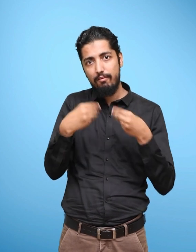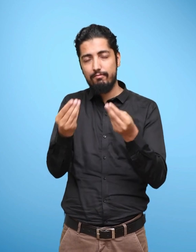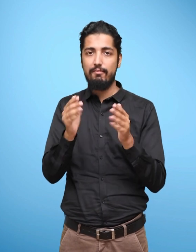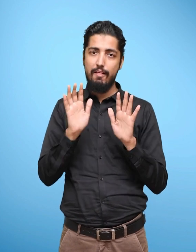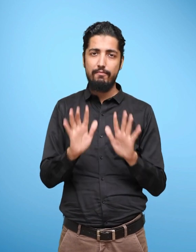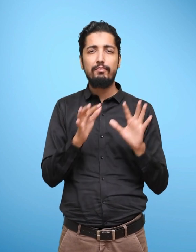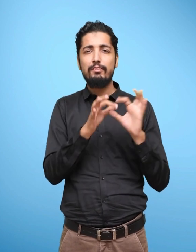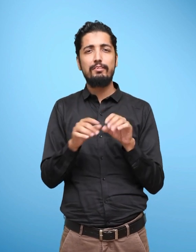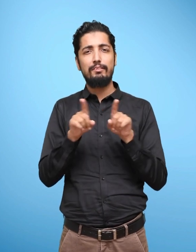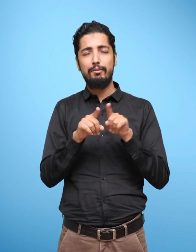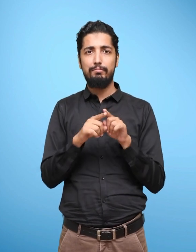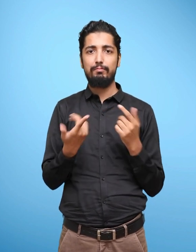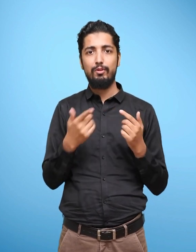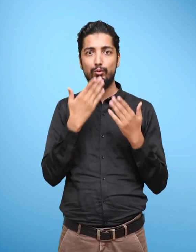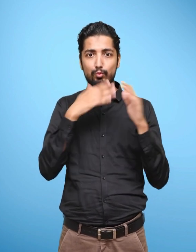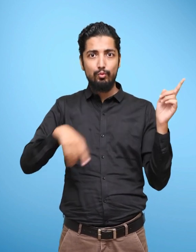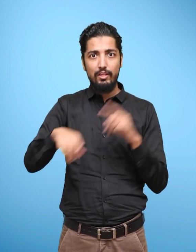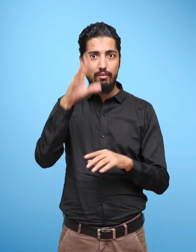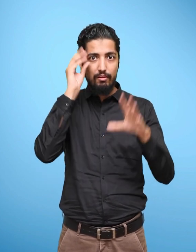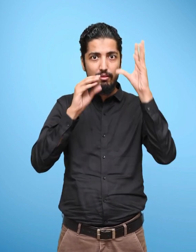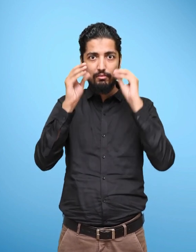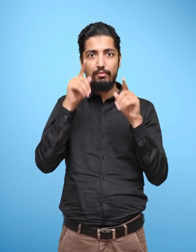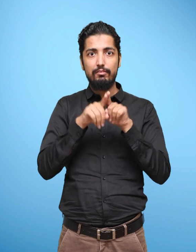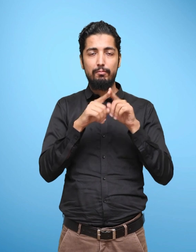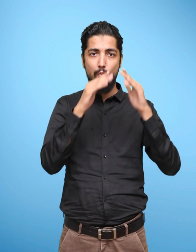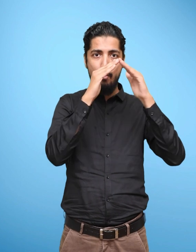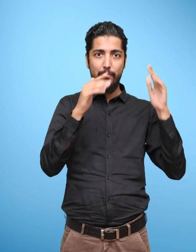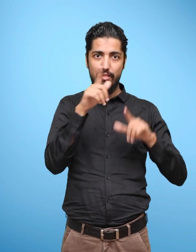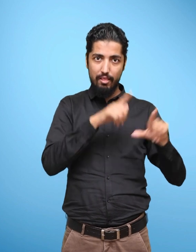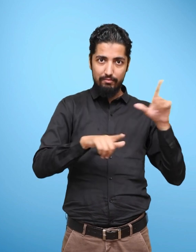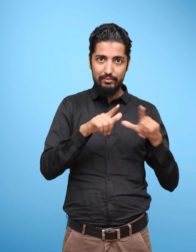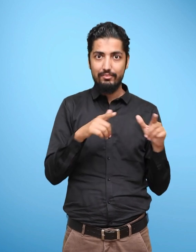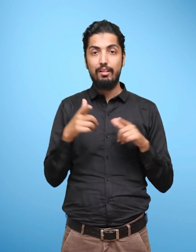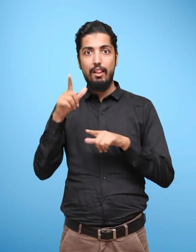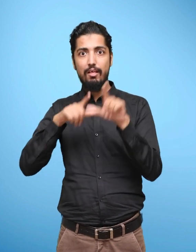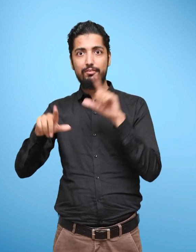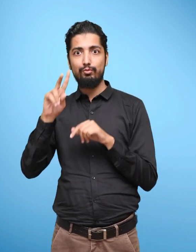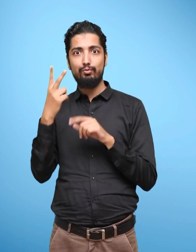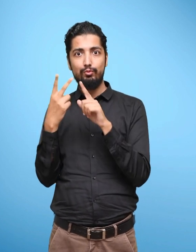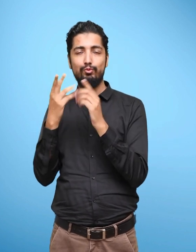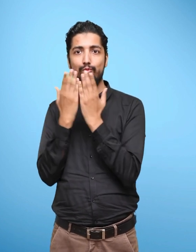This facilitates The learner To move progressively From the home language To English.